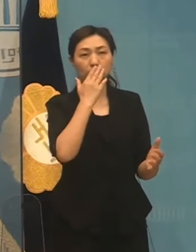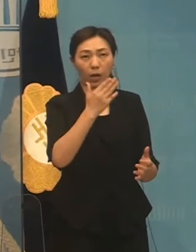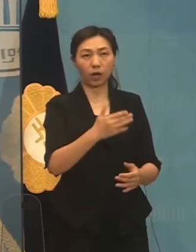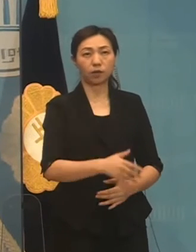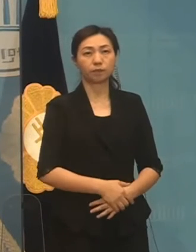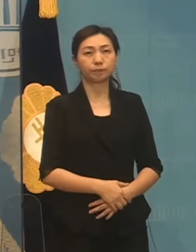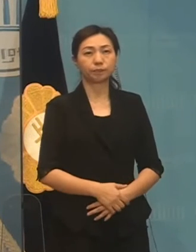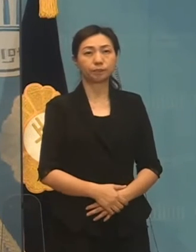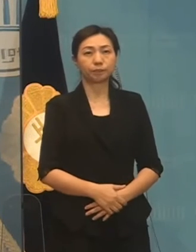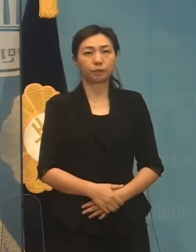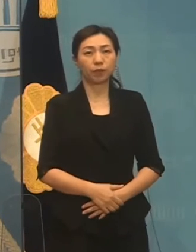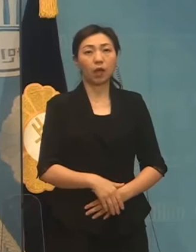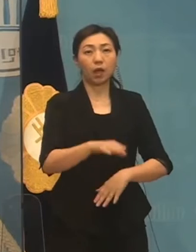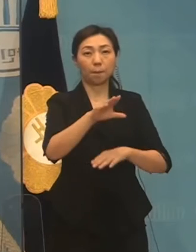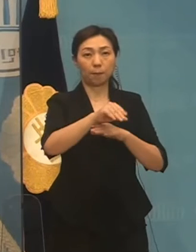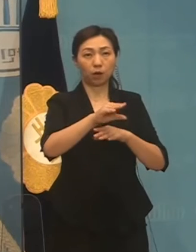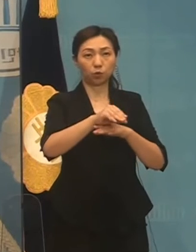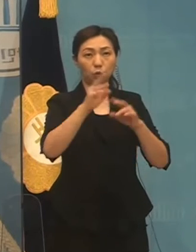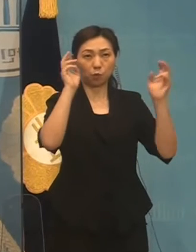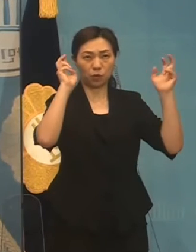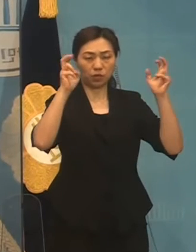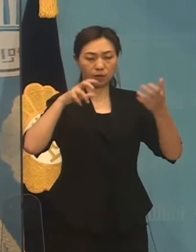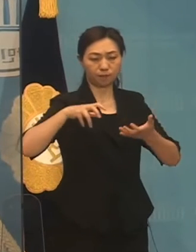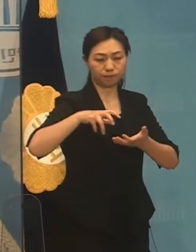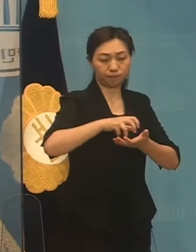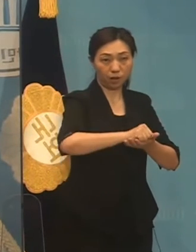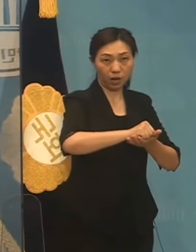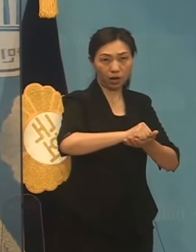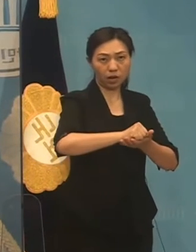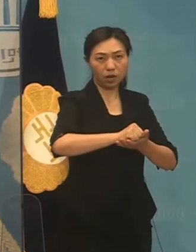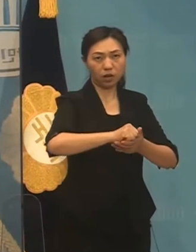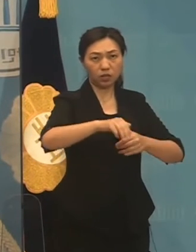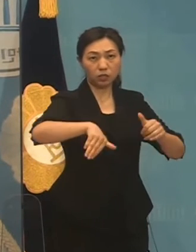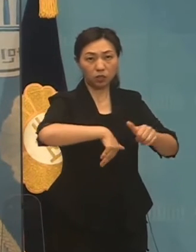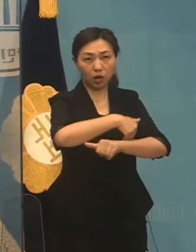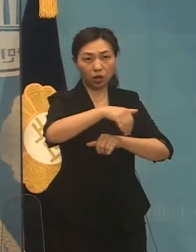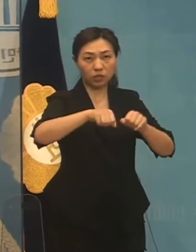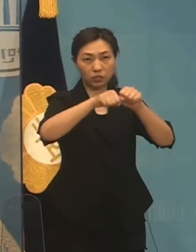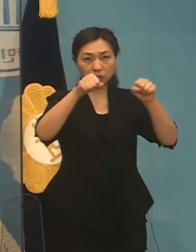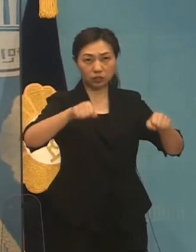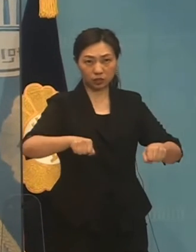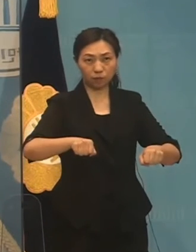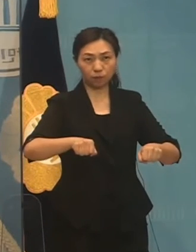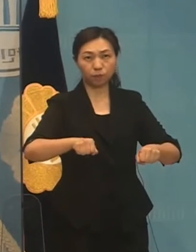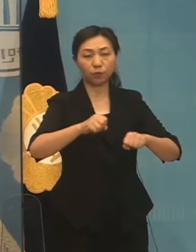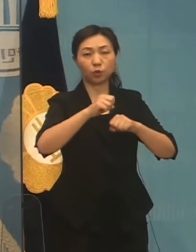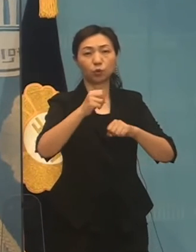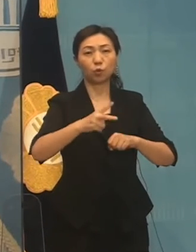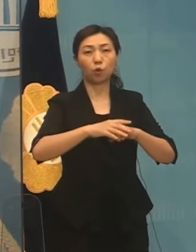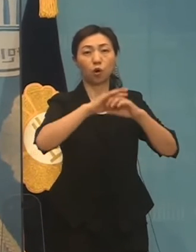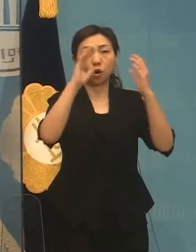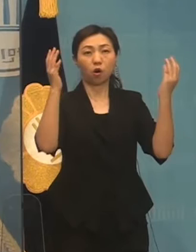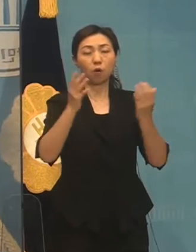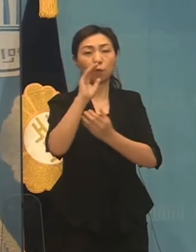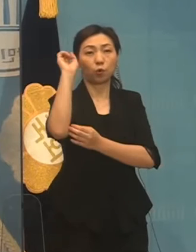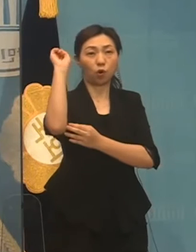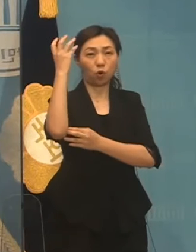방송사 지배구조를 포함해 언론개혁 전반을 논의할 수 있게 된 것입니다.